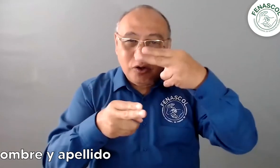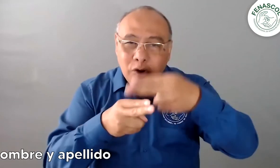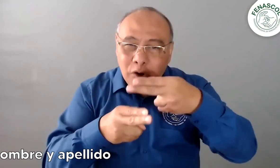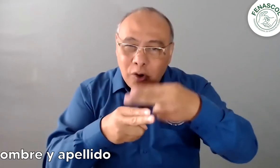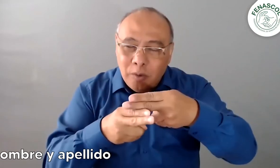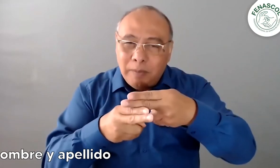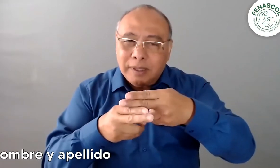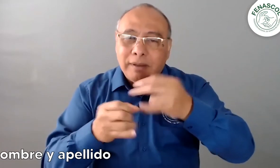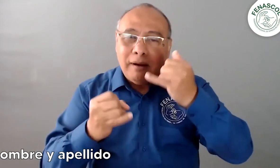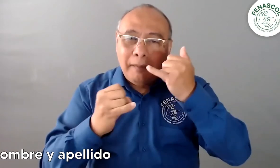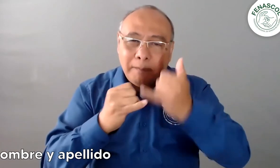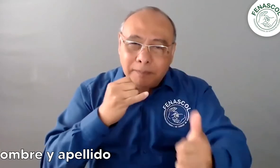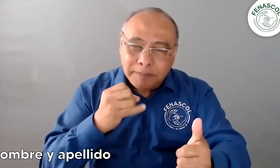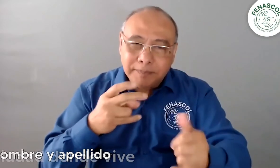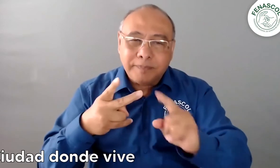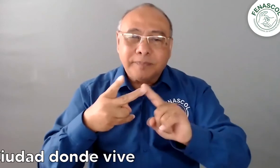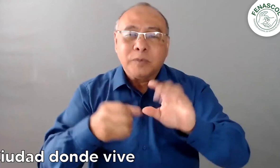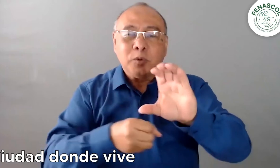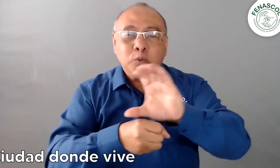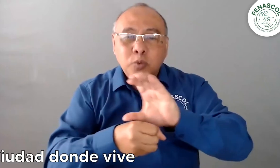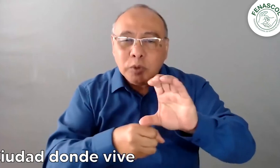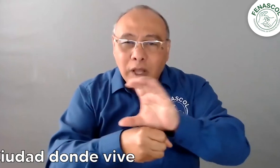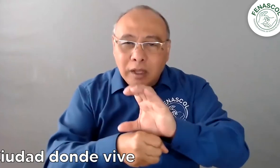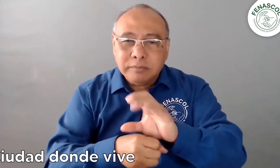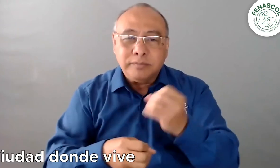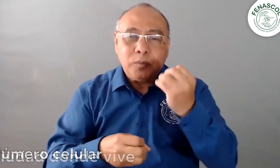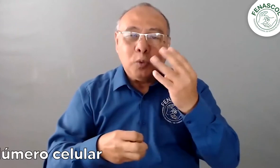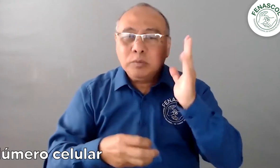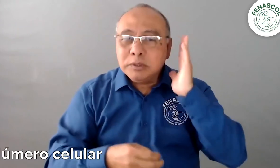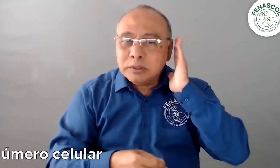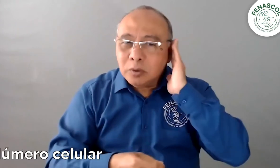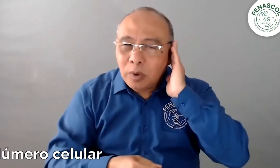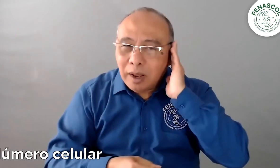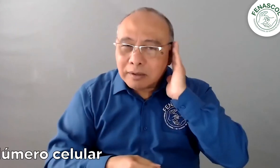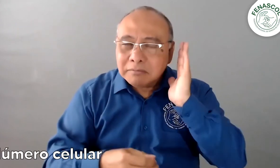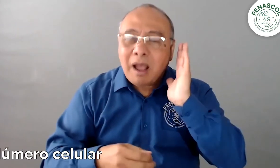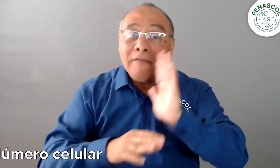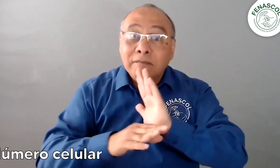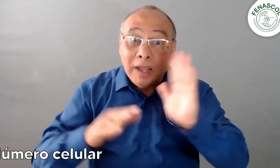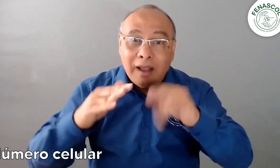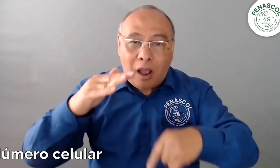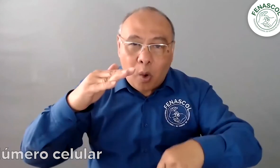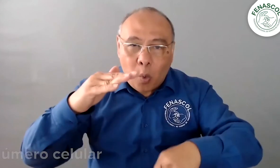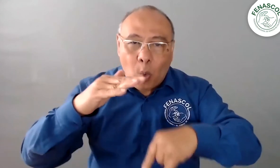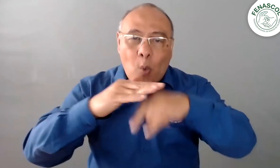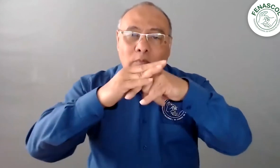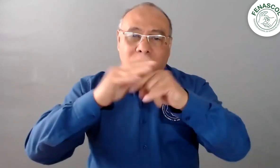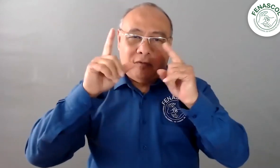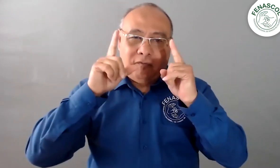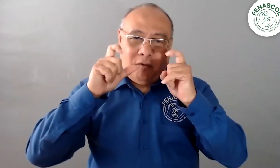luego ingresar al formulario y completar sus datos, nombres y